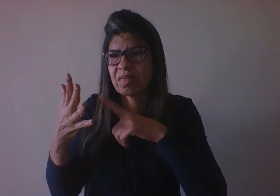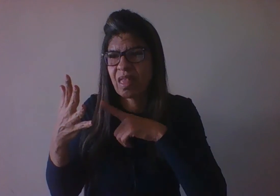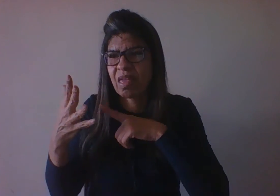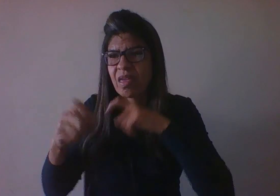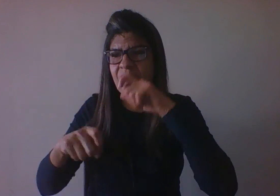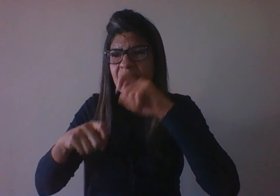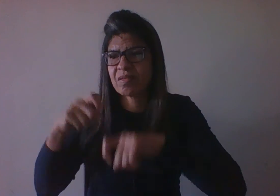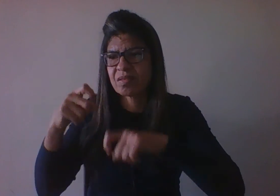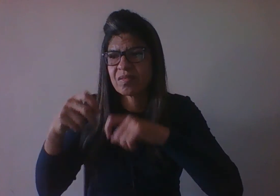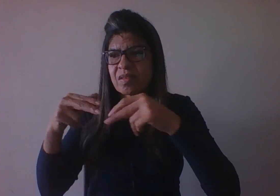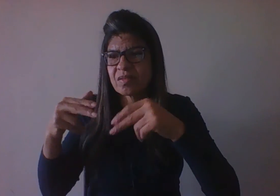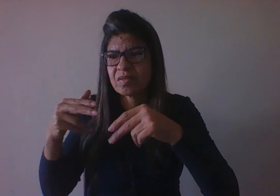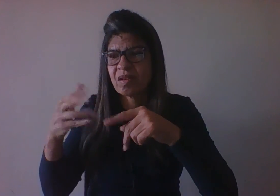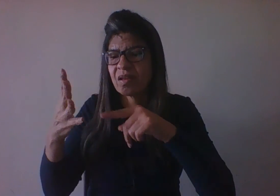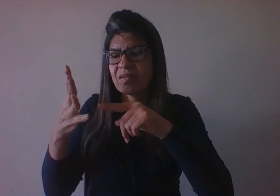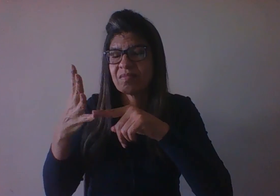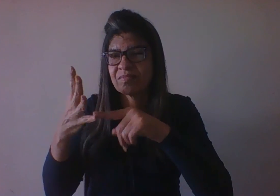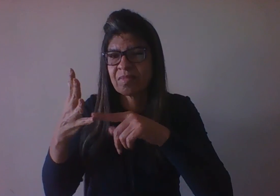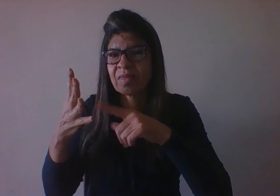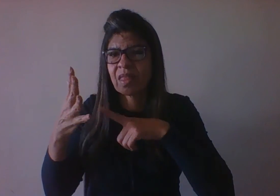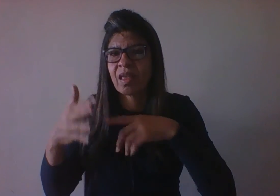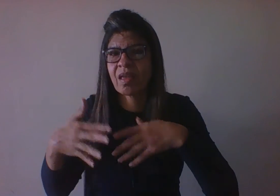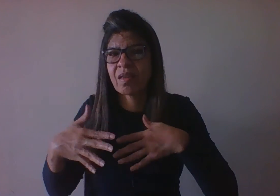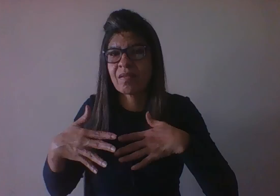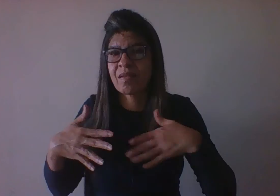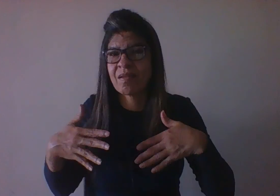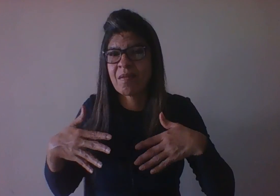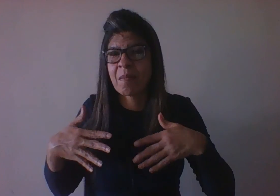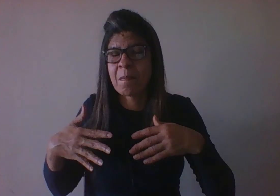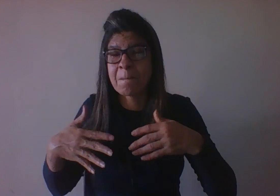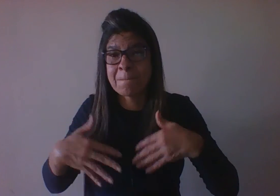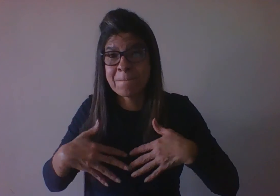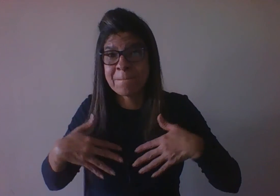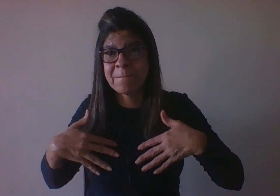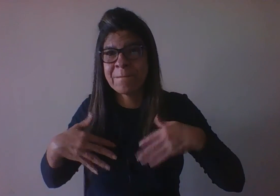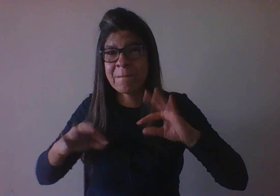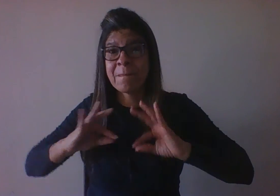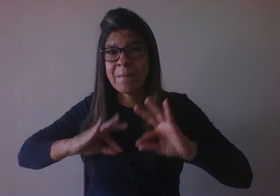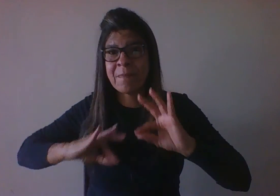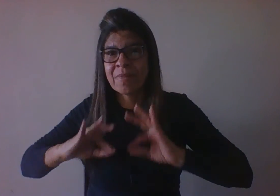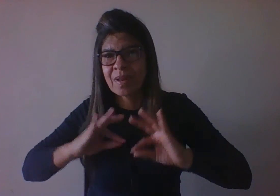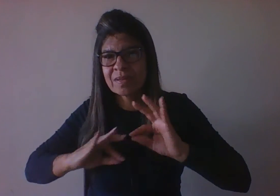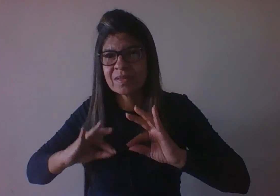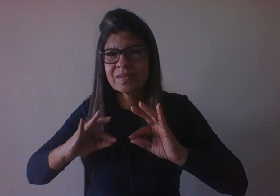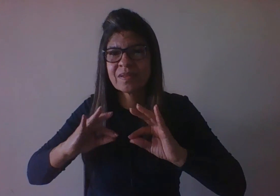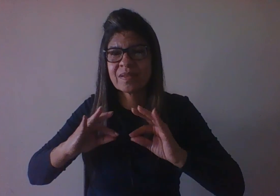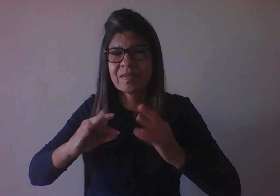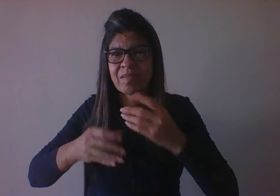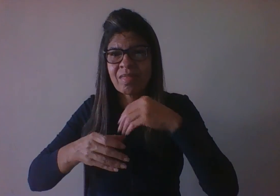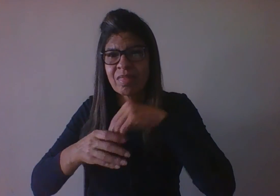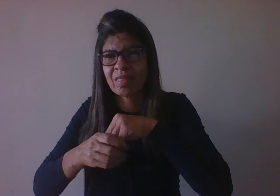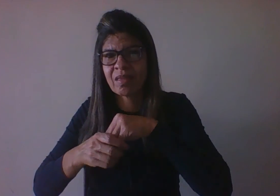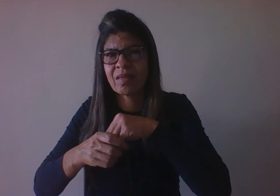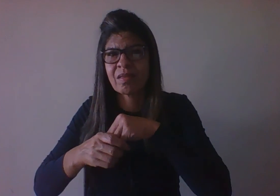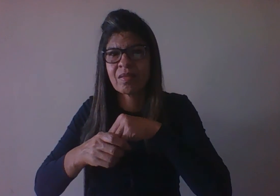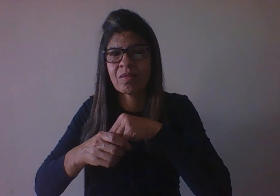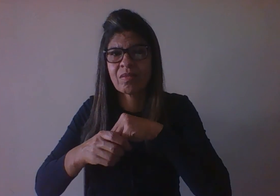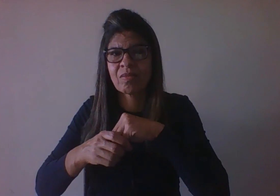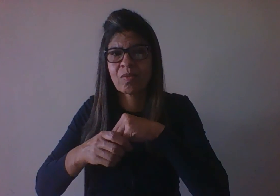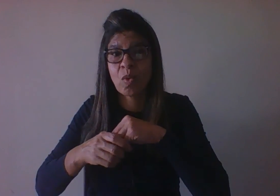começa a obter prazer, não mais no seu próprio corpo, mas um objeto externo a um indivíduo, quando ele